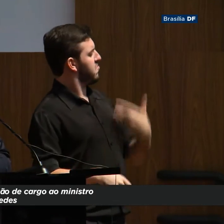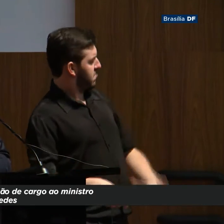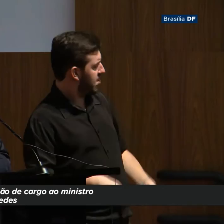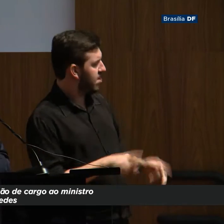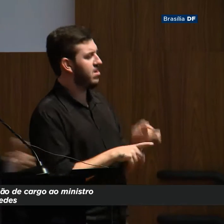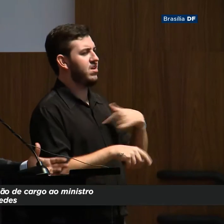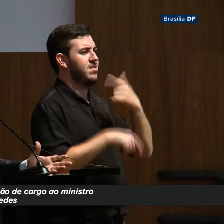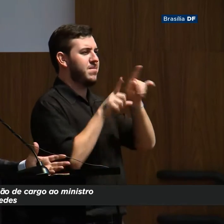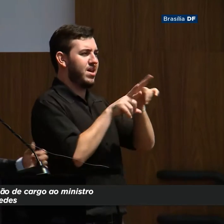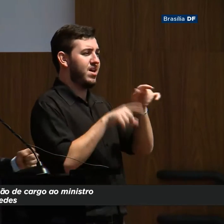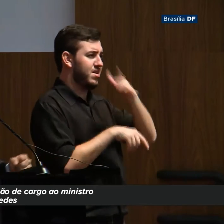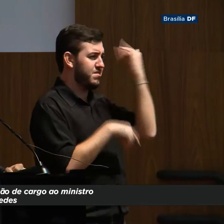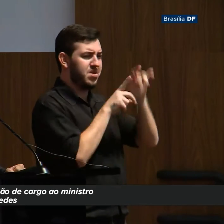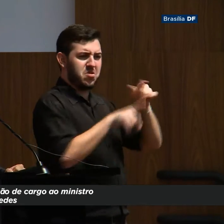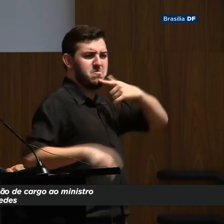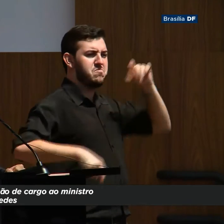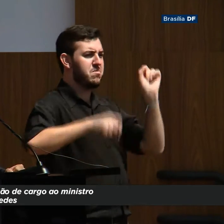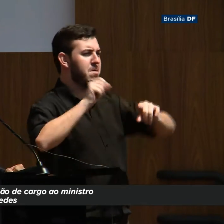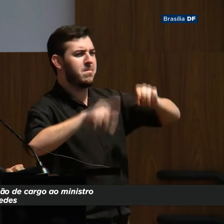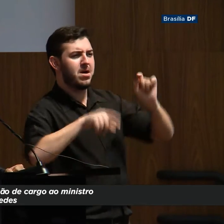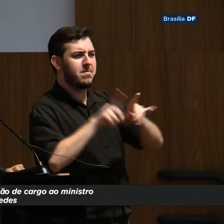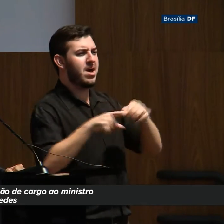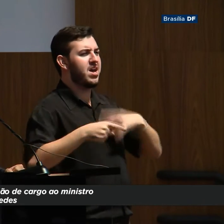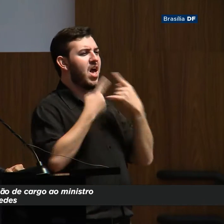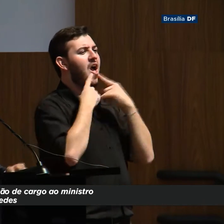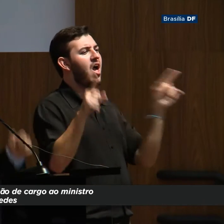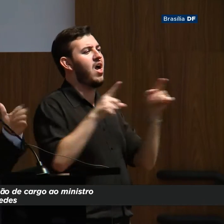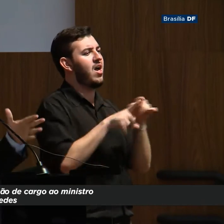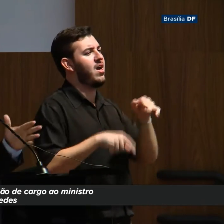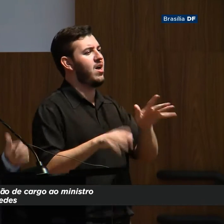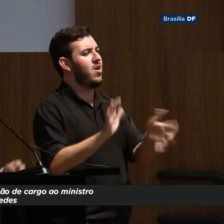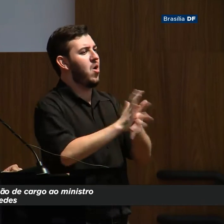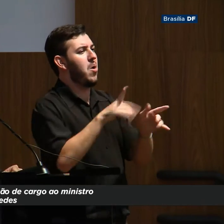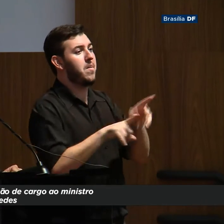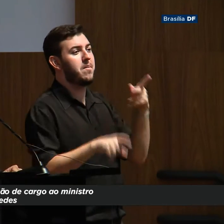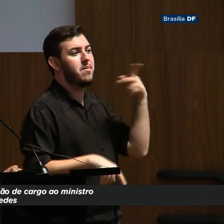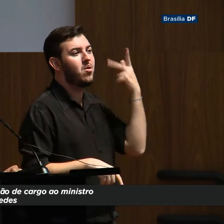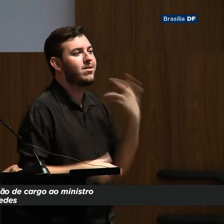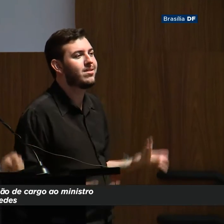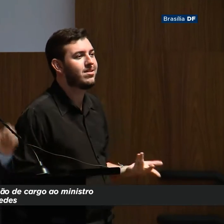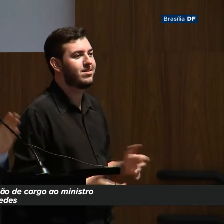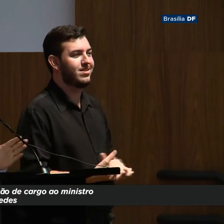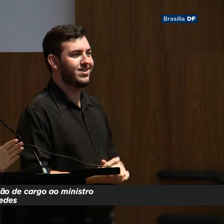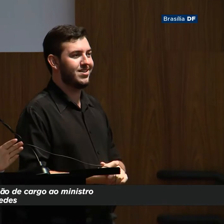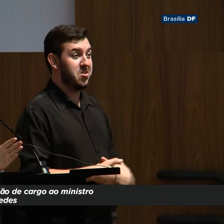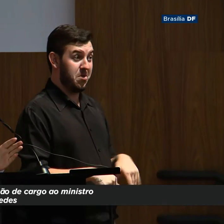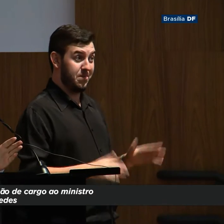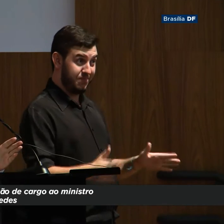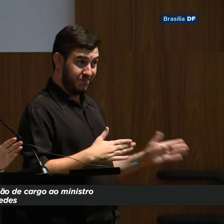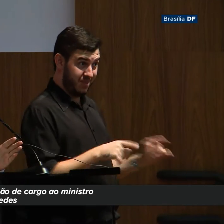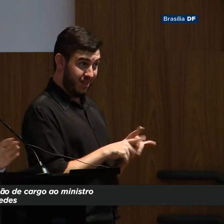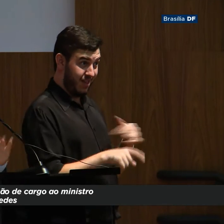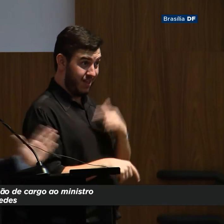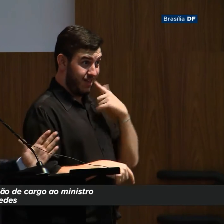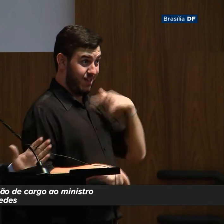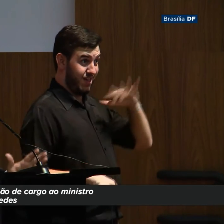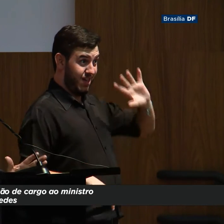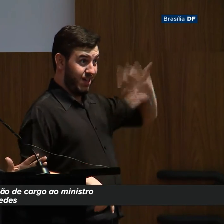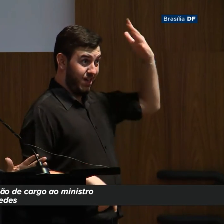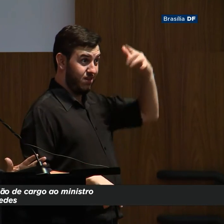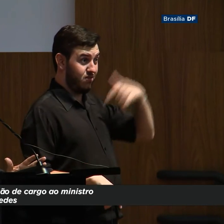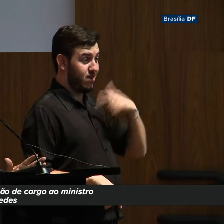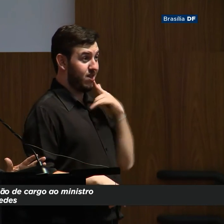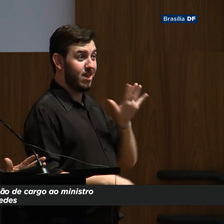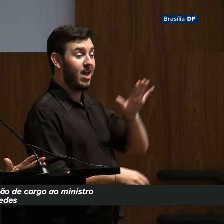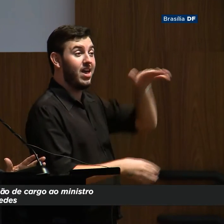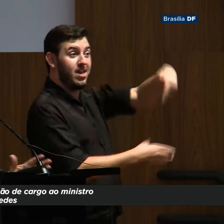Muitos privilégios e poucas atribuições. O resultado dessa eleição foi o quê? Foi um recado em alto e bom